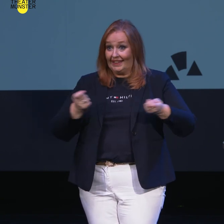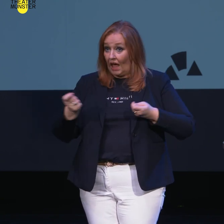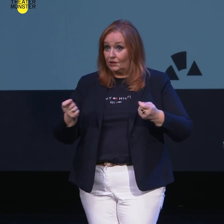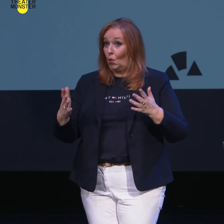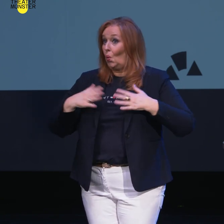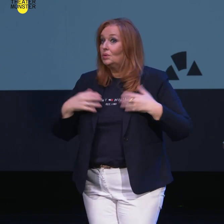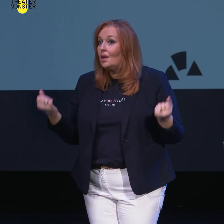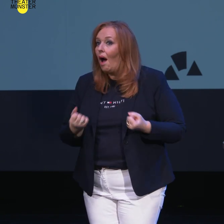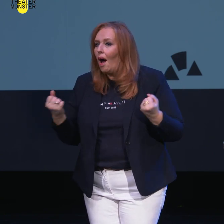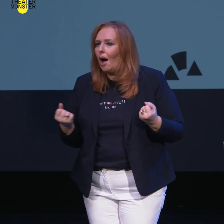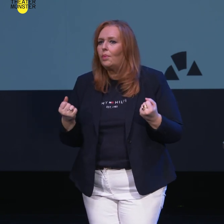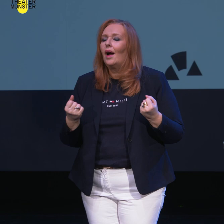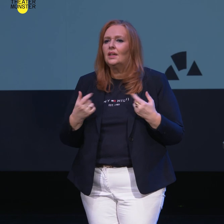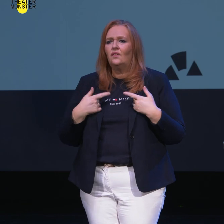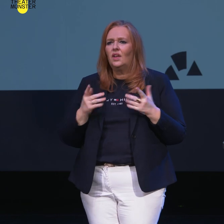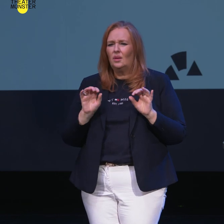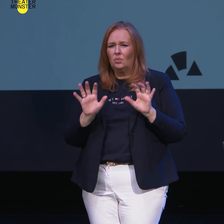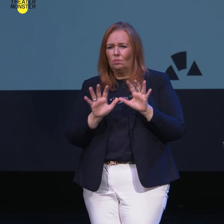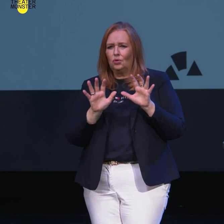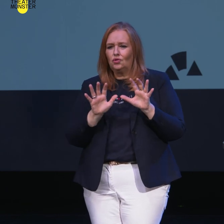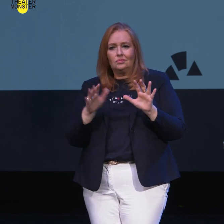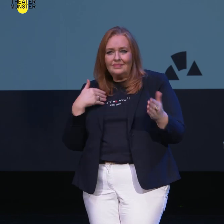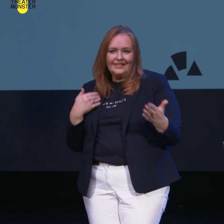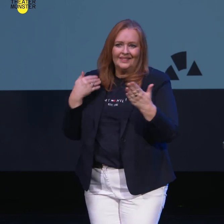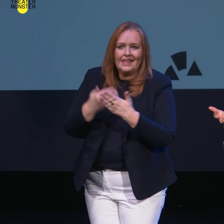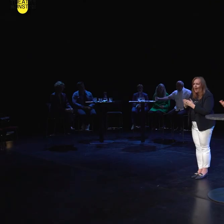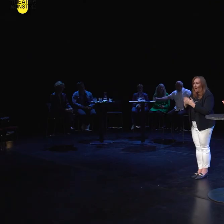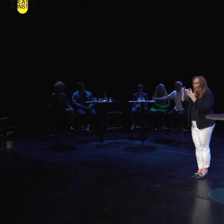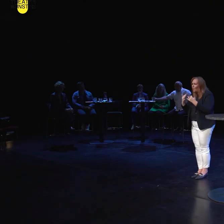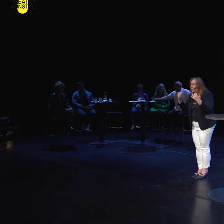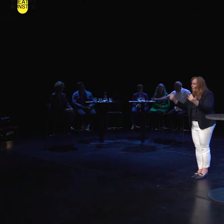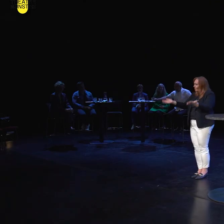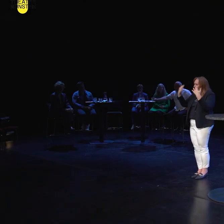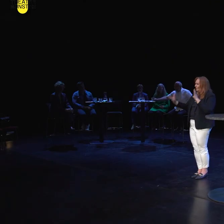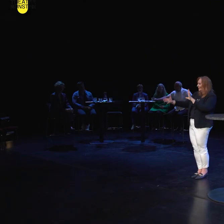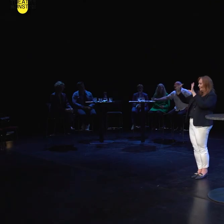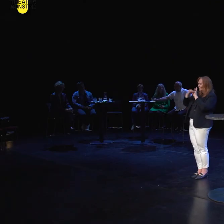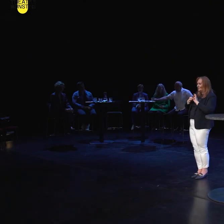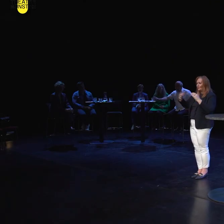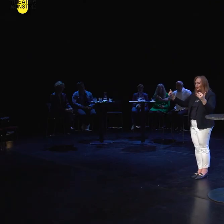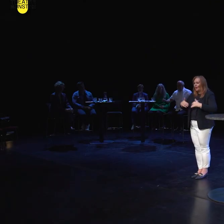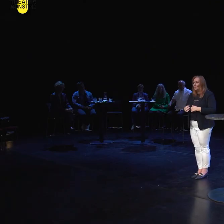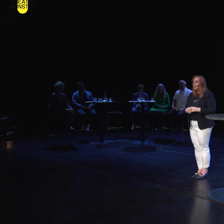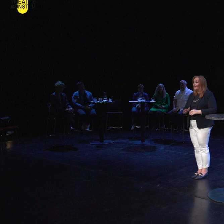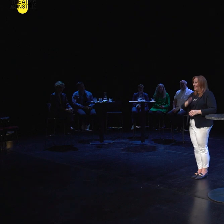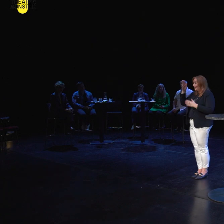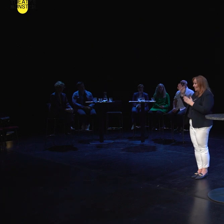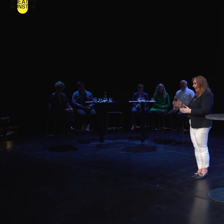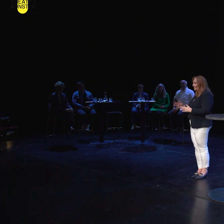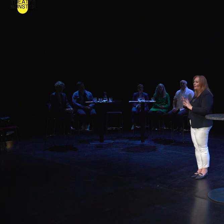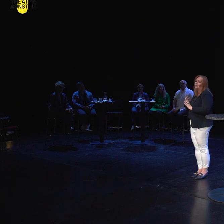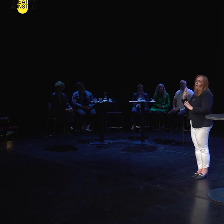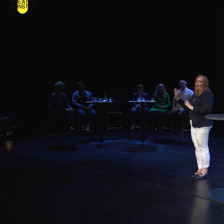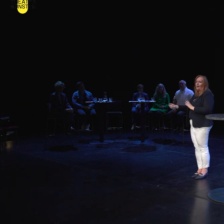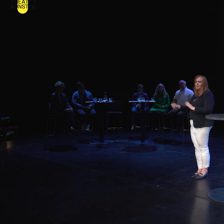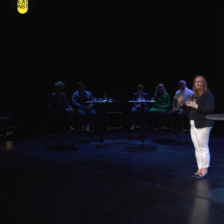ein bisschen intimistifizieren und näher an unserem Publikum bringen und auch Leute zu uns einladen. Und auf der zweiten Seite die Nachhaltigkeit.